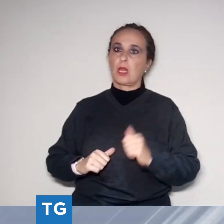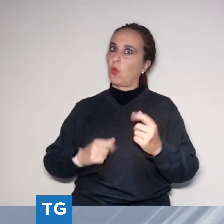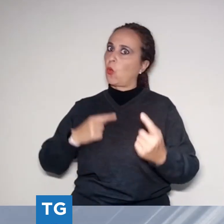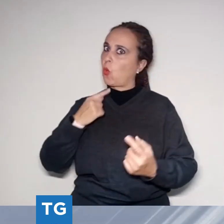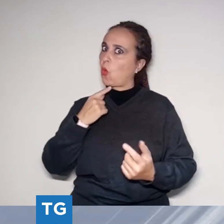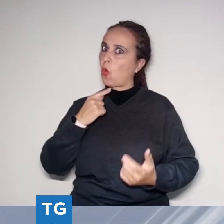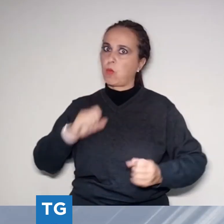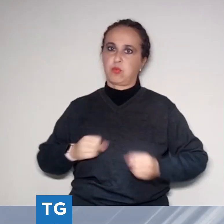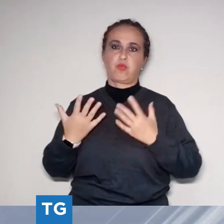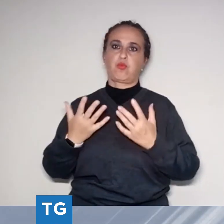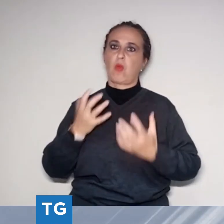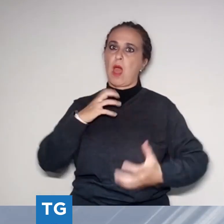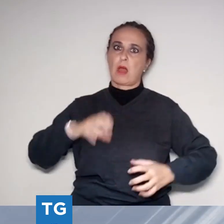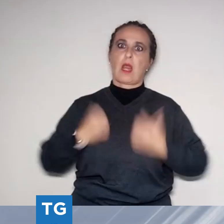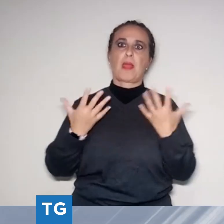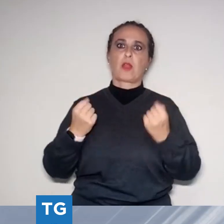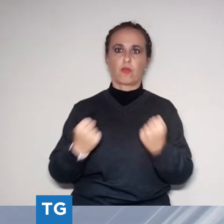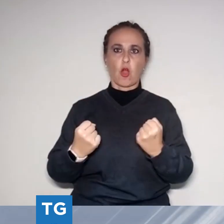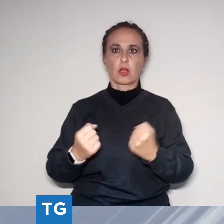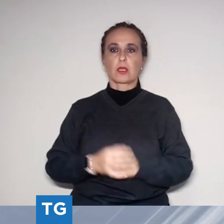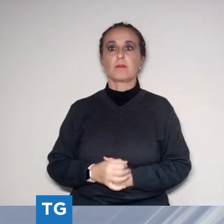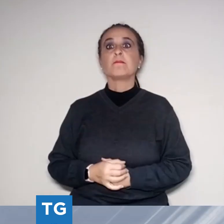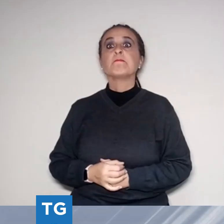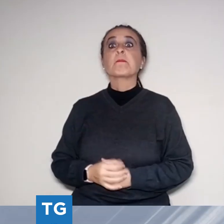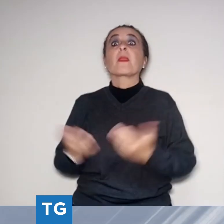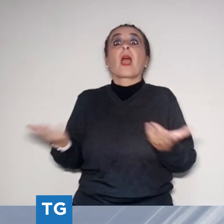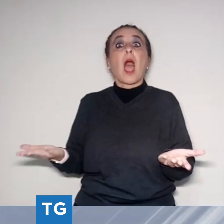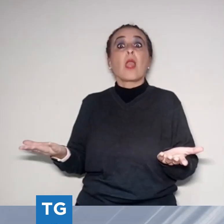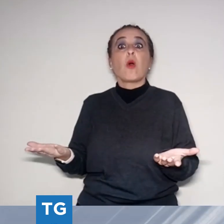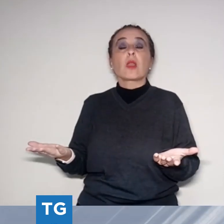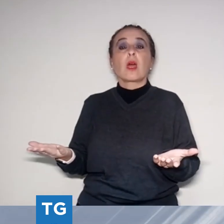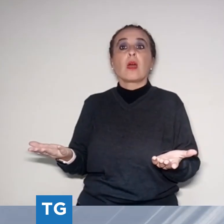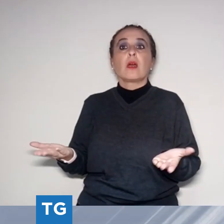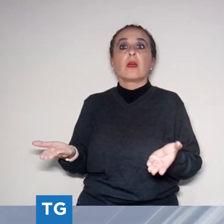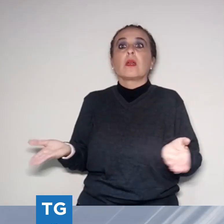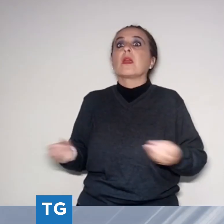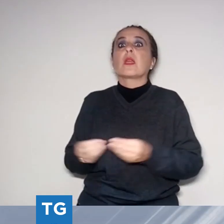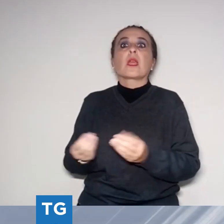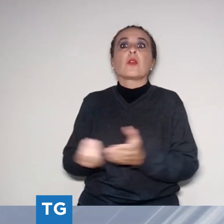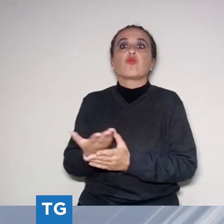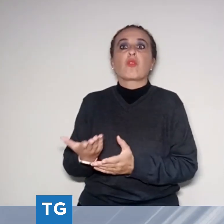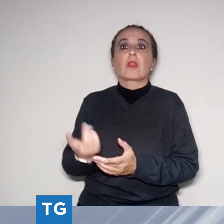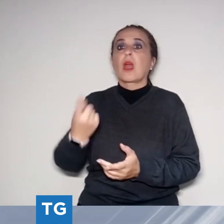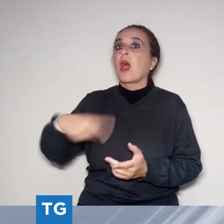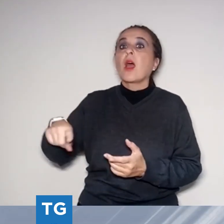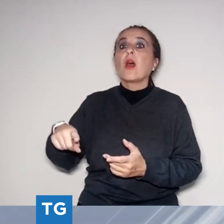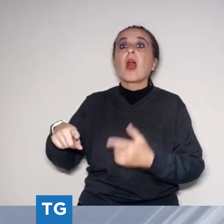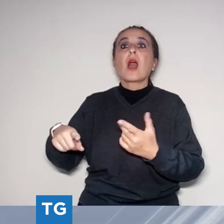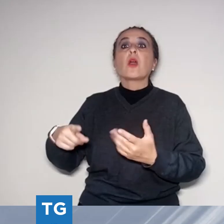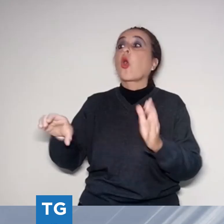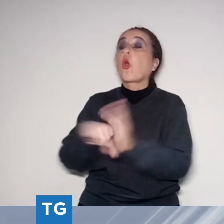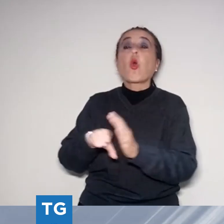è semplice, allora diciamolo che il motivo è semplice. Che gel? Fra un anno non esiste più. E che c'entra? Qui si chiedeva il Comune? Non lo può fare se non c'è un